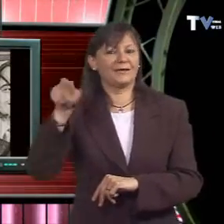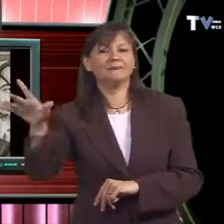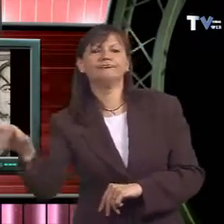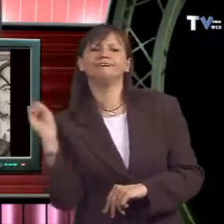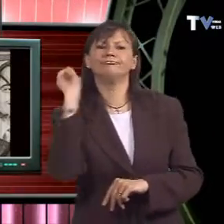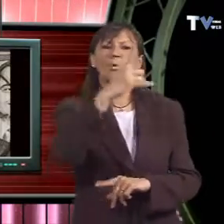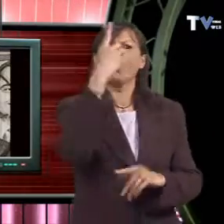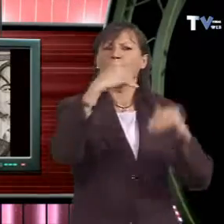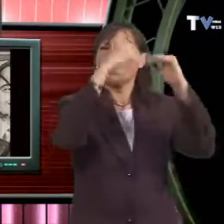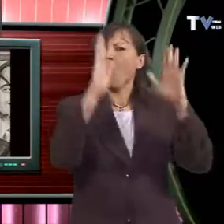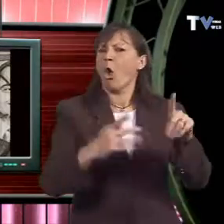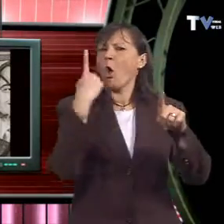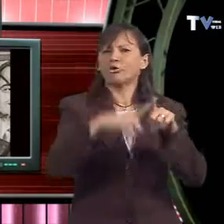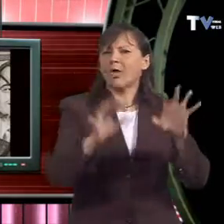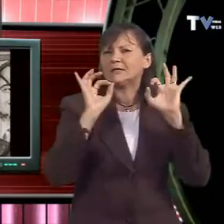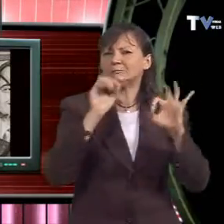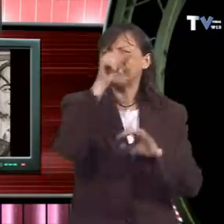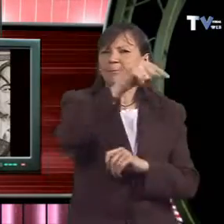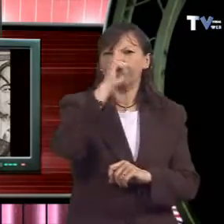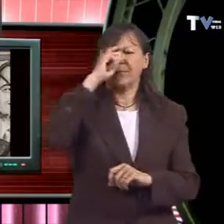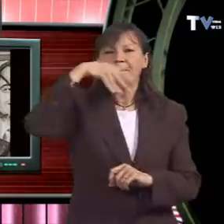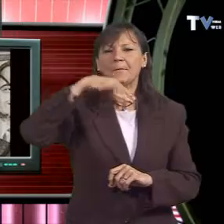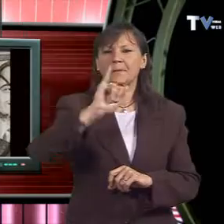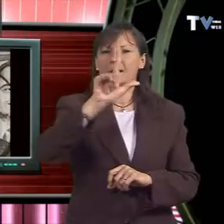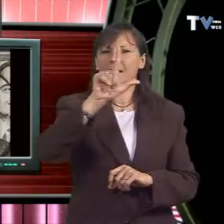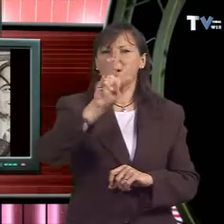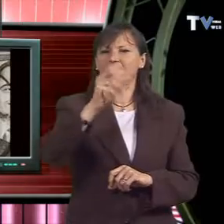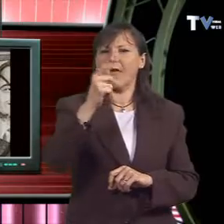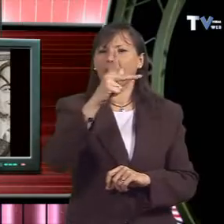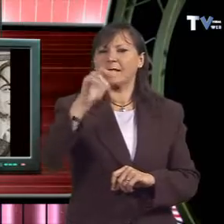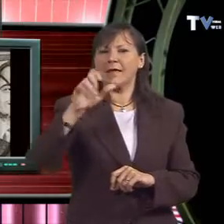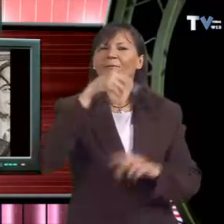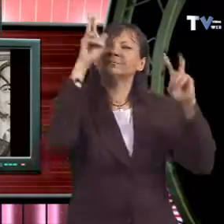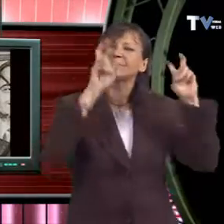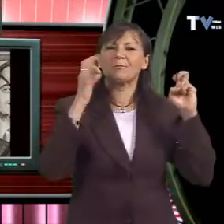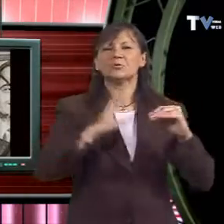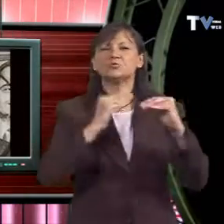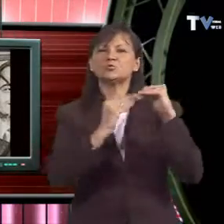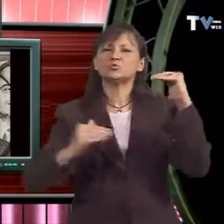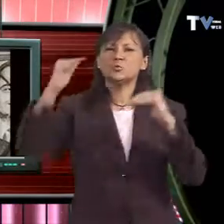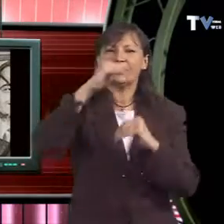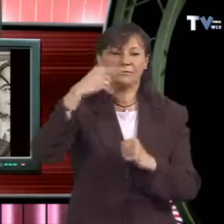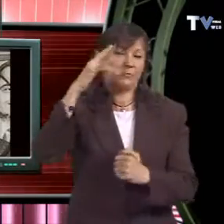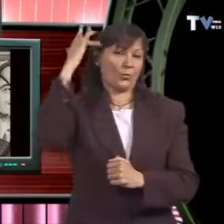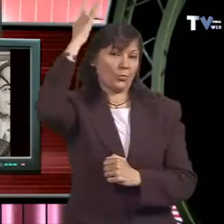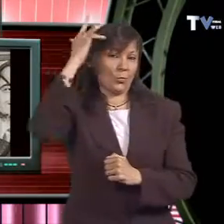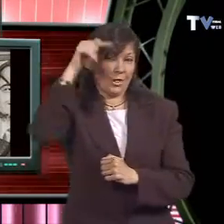peruquials, i fins i tot en un centre de detenció juvenil, detalla el diari Nord